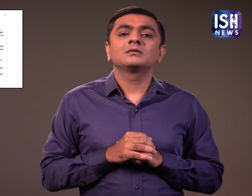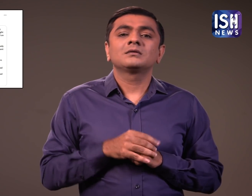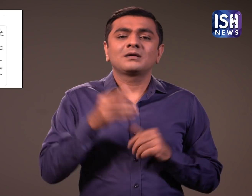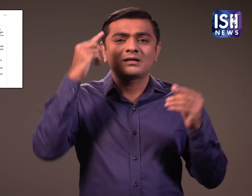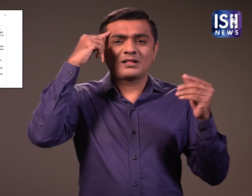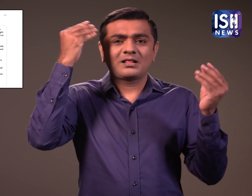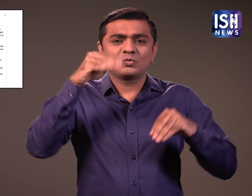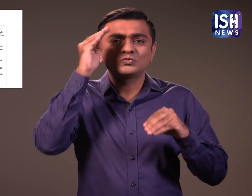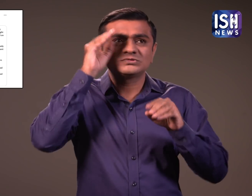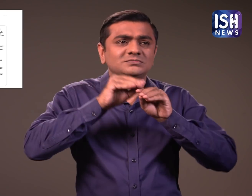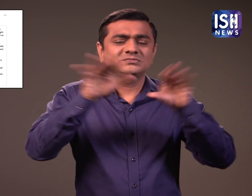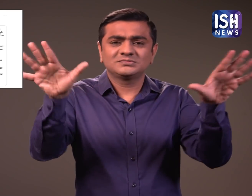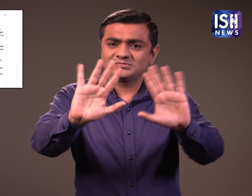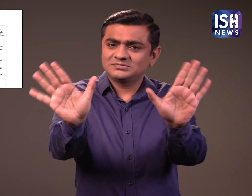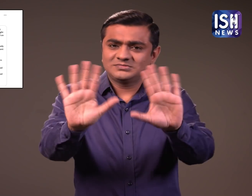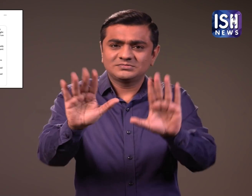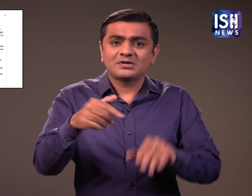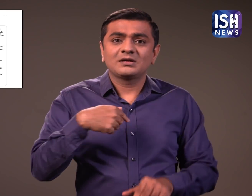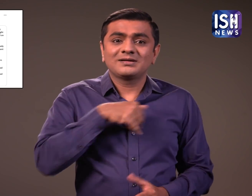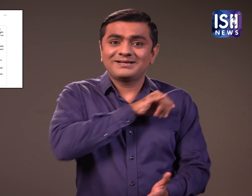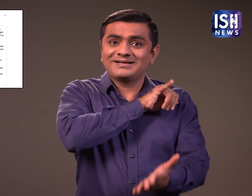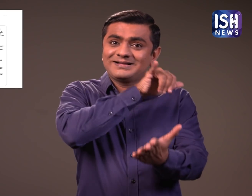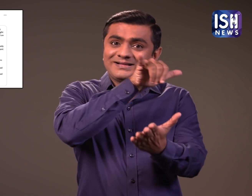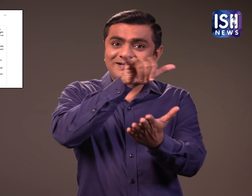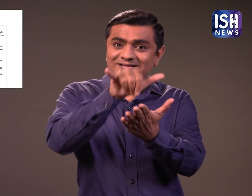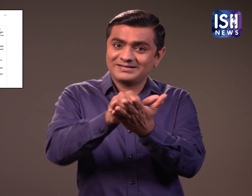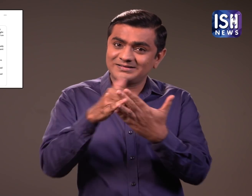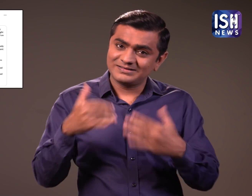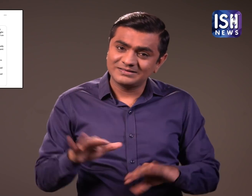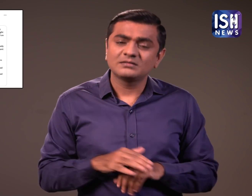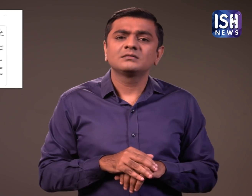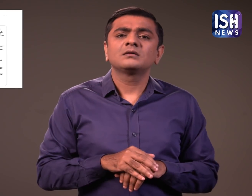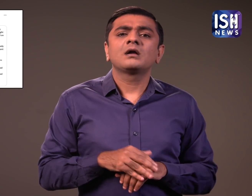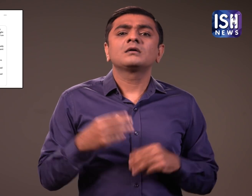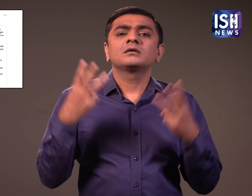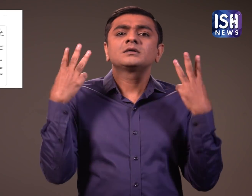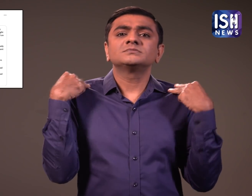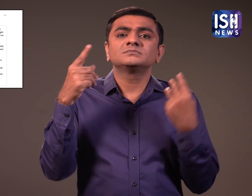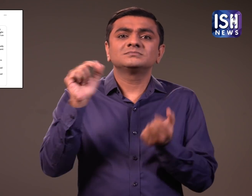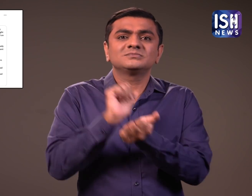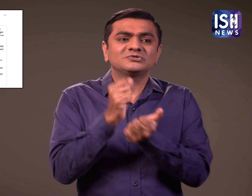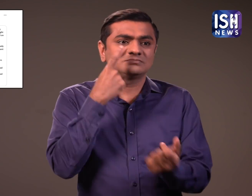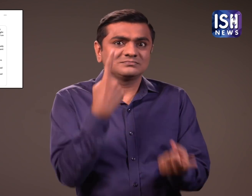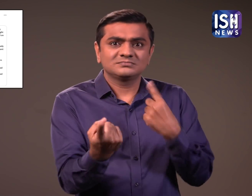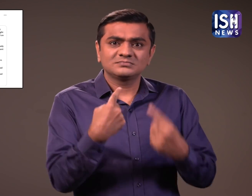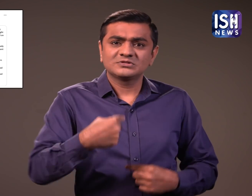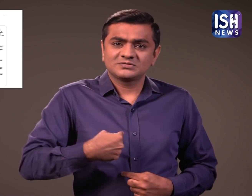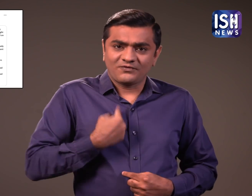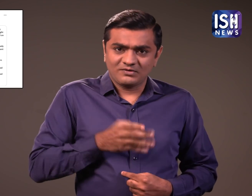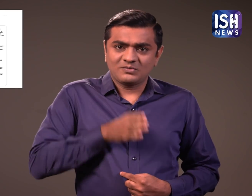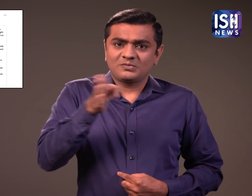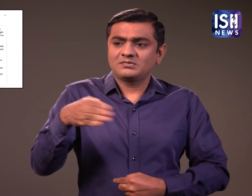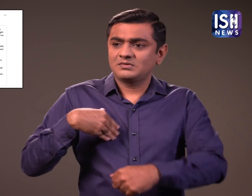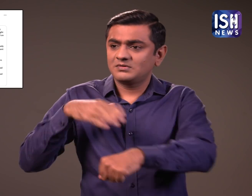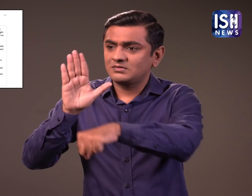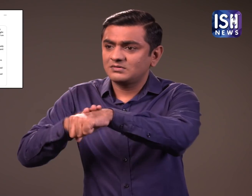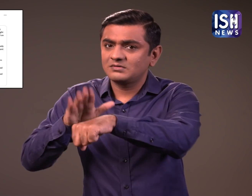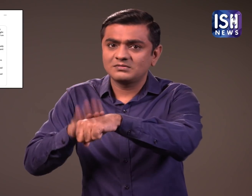खबर मंगड़त है जब मैं मुंबई में उत्रा मैं खुद शीमा शुल्क विभाग गया और उन्हें डेड़ करोड